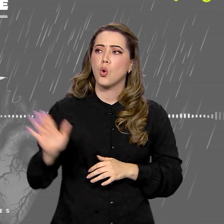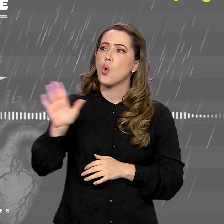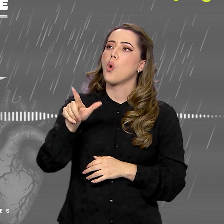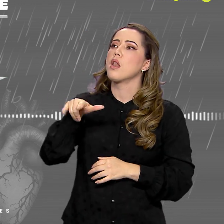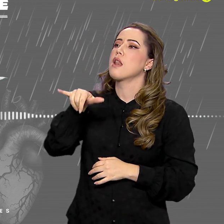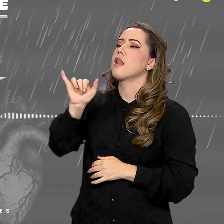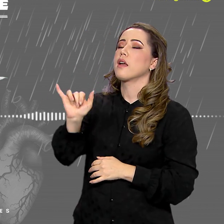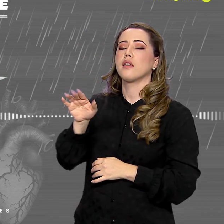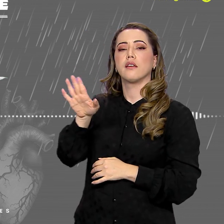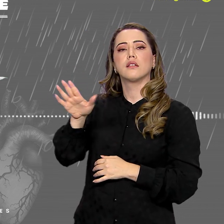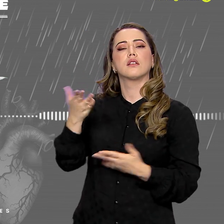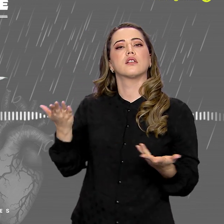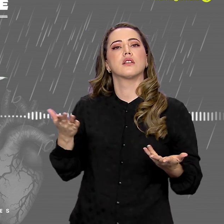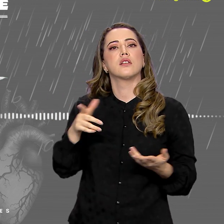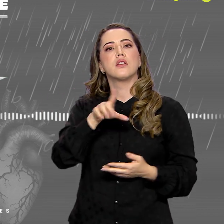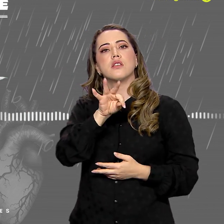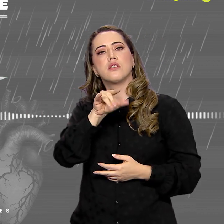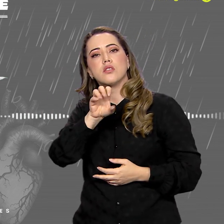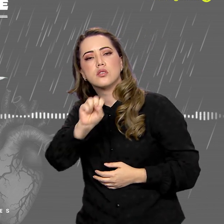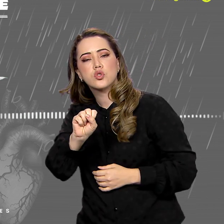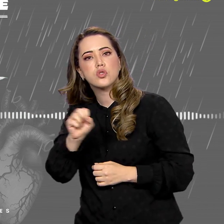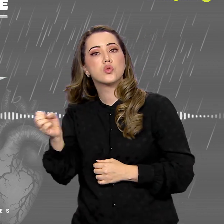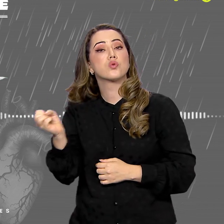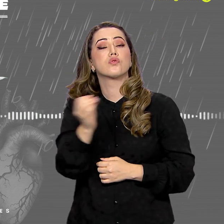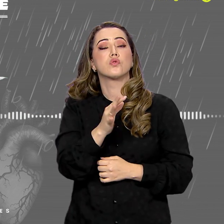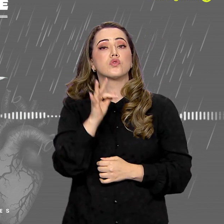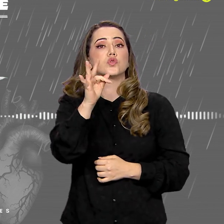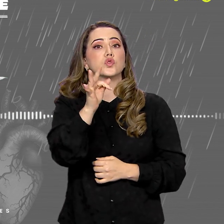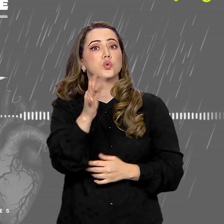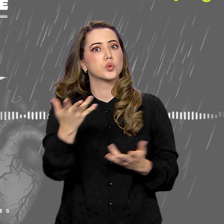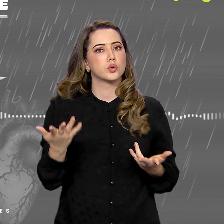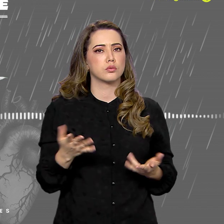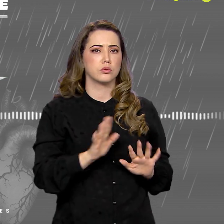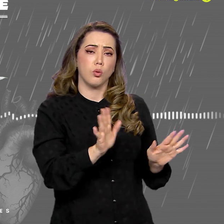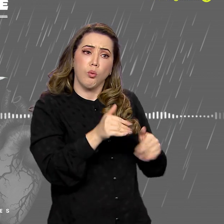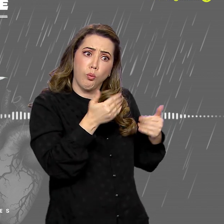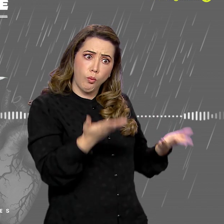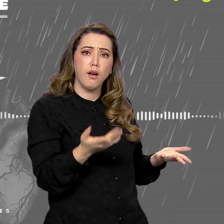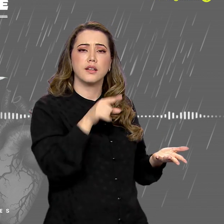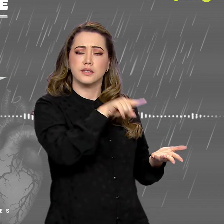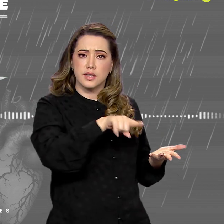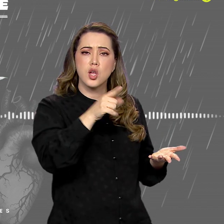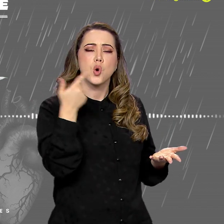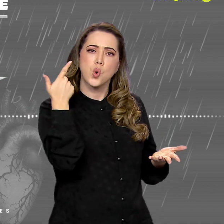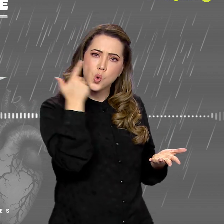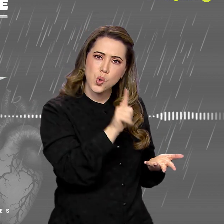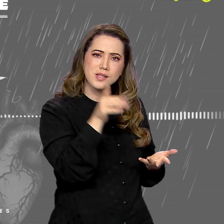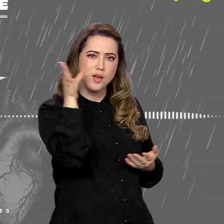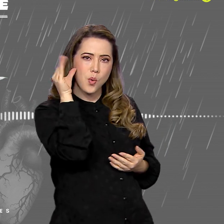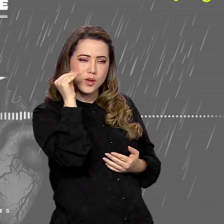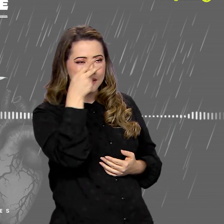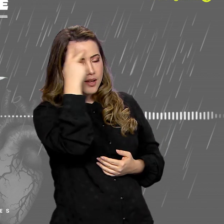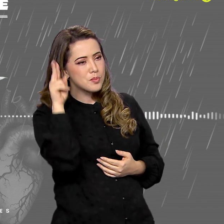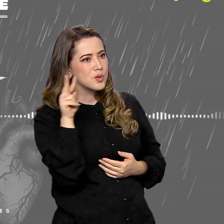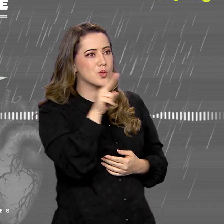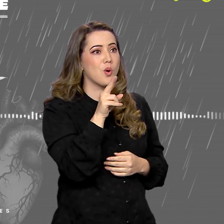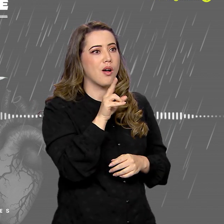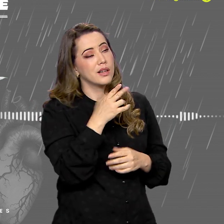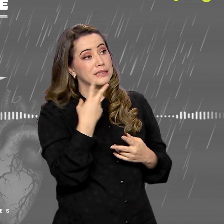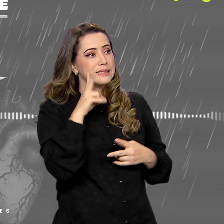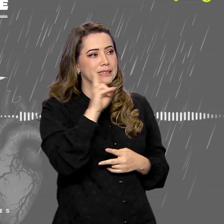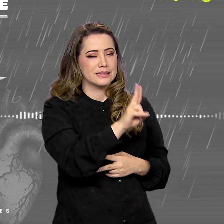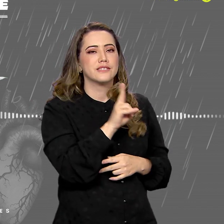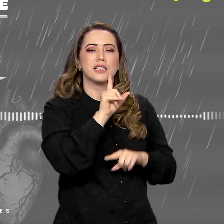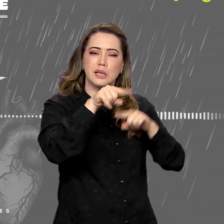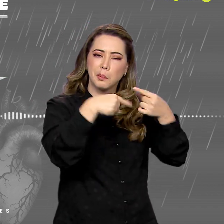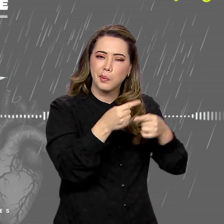ajuda, Mari. Olê, Iberson. E o teaser não era sobre o próximo episódio? Uai. A estratégia do teaser não era gerar curiosidade?